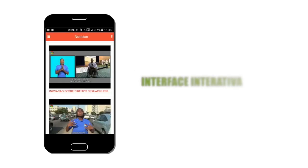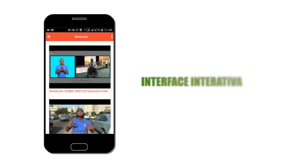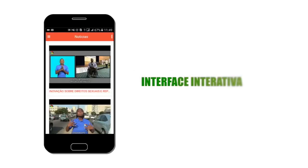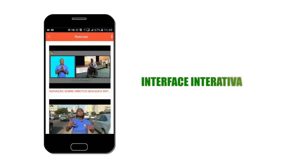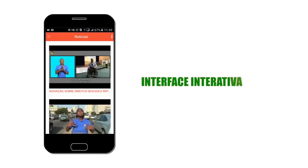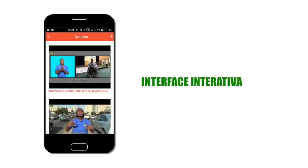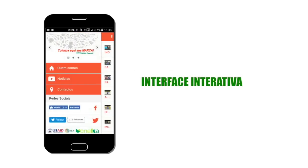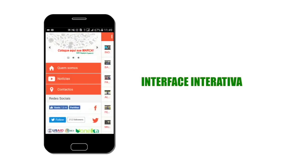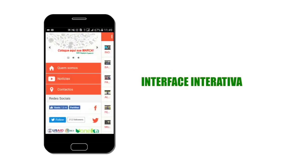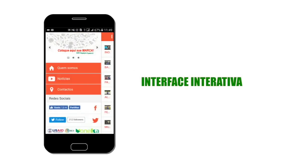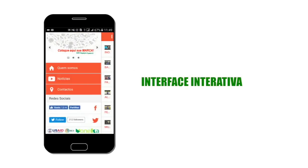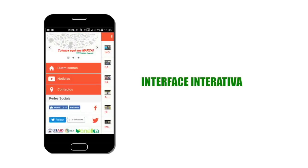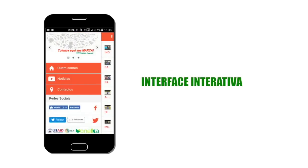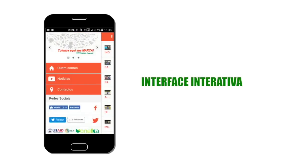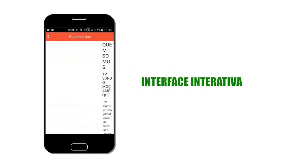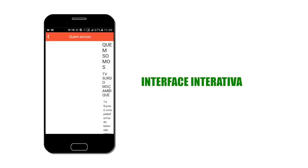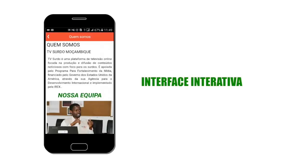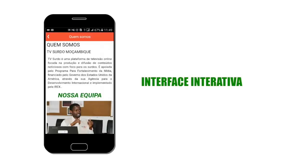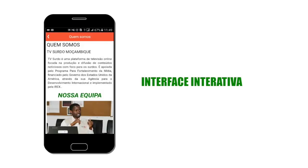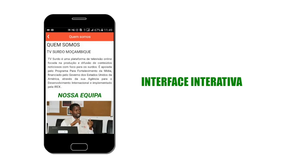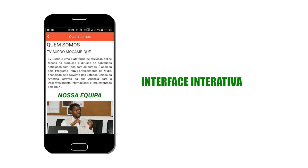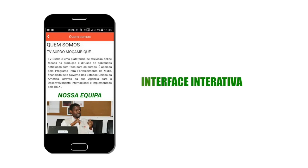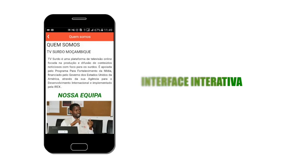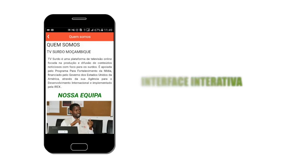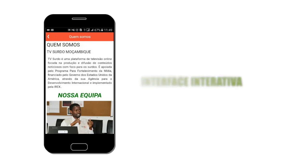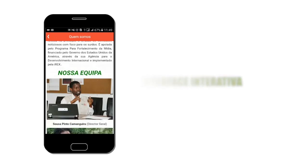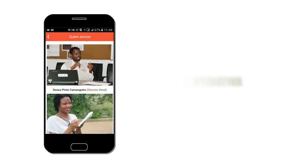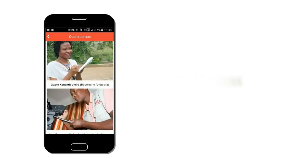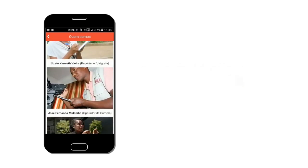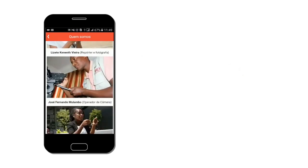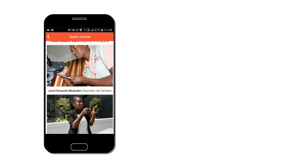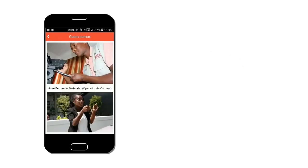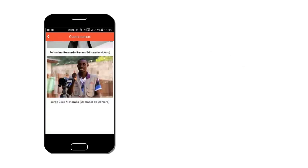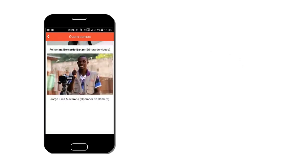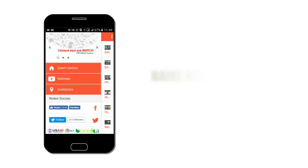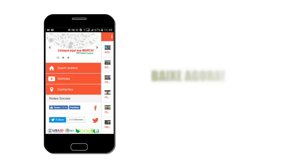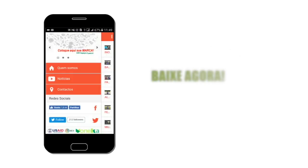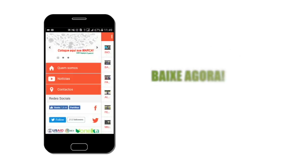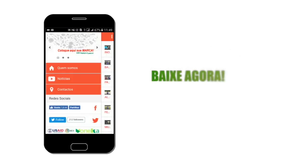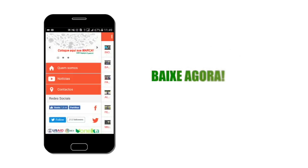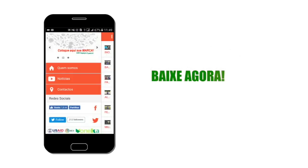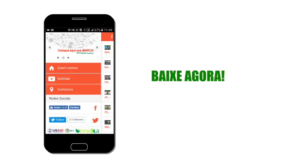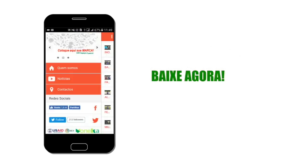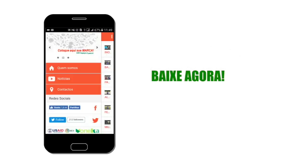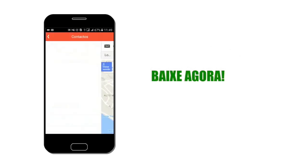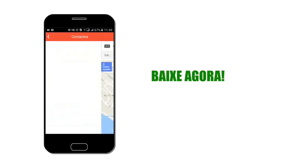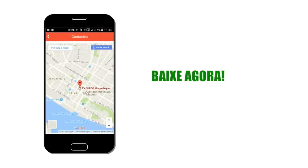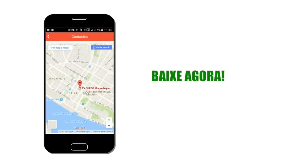Possui uma interface bastante interativa. De que está à espera? Baixe agora. TV